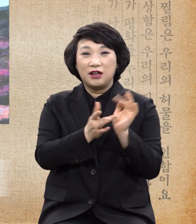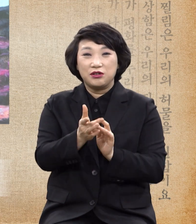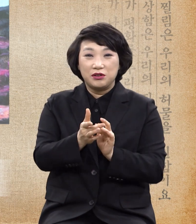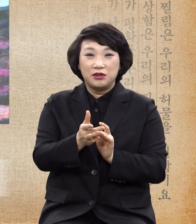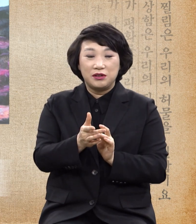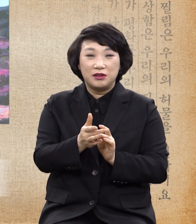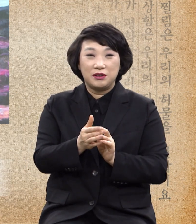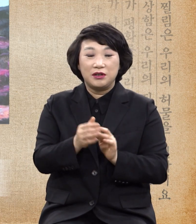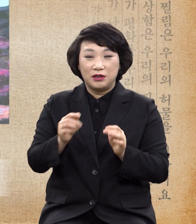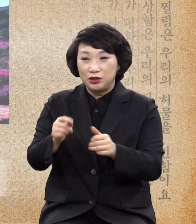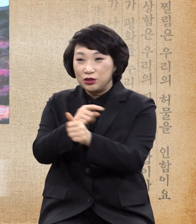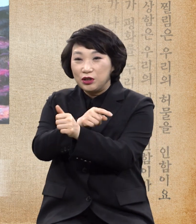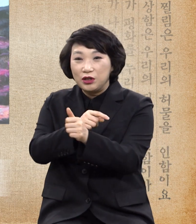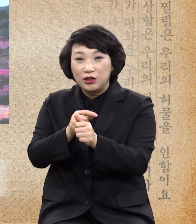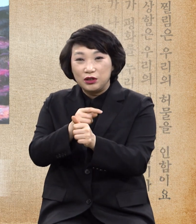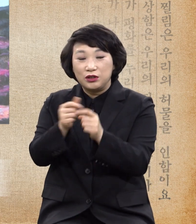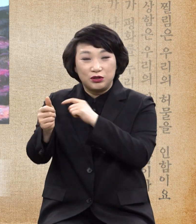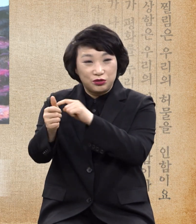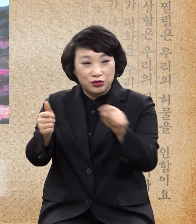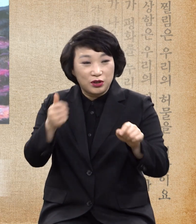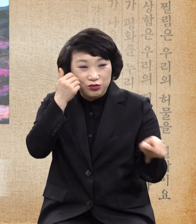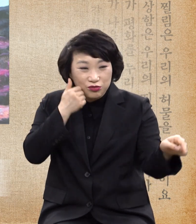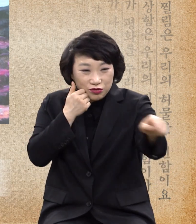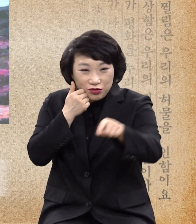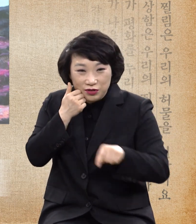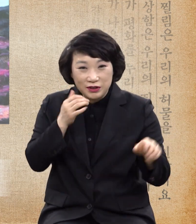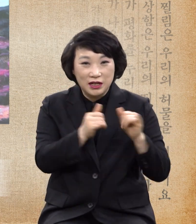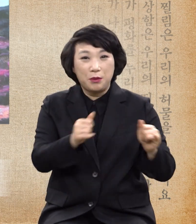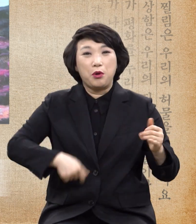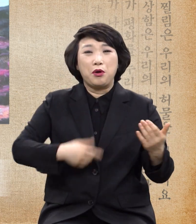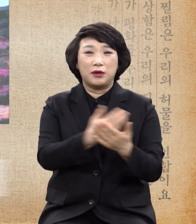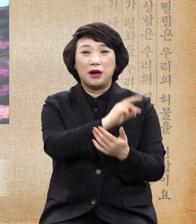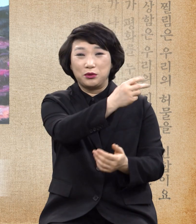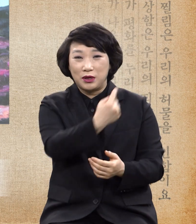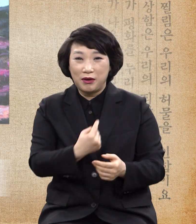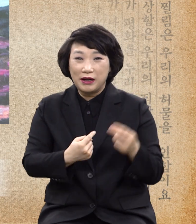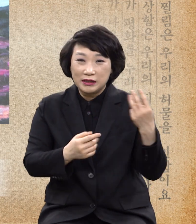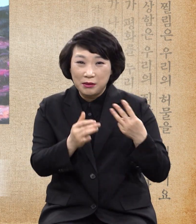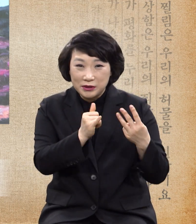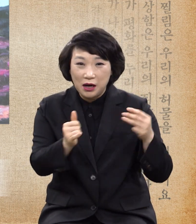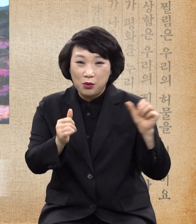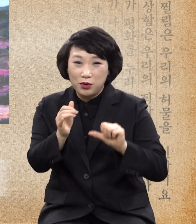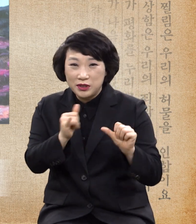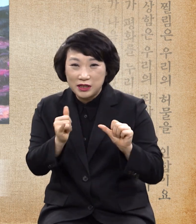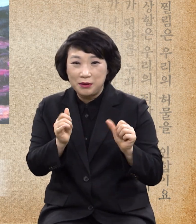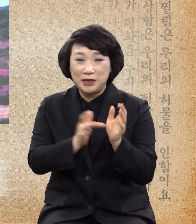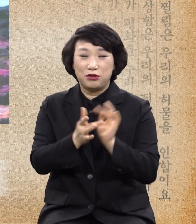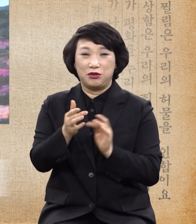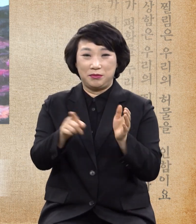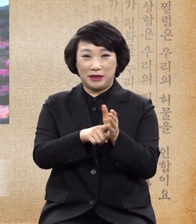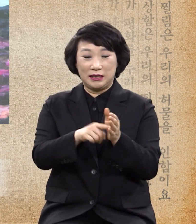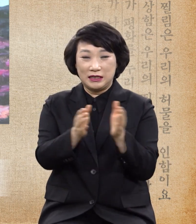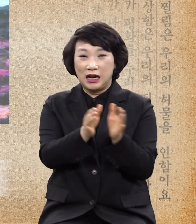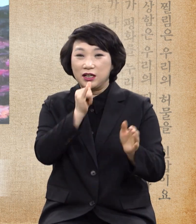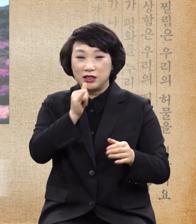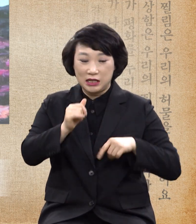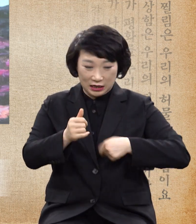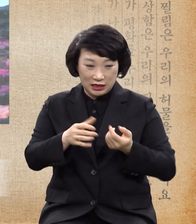회개하고 돌아와 삼천명 오천명씩 예수 믿게 되고 자기 가진 모든 재산을 털어내놓고